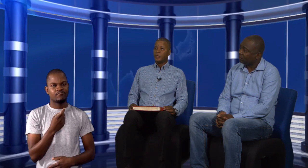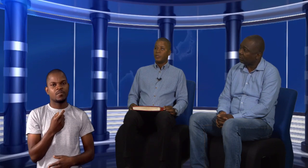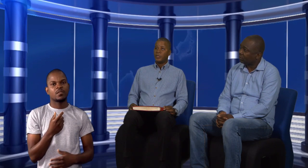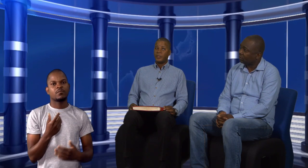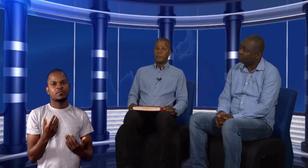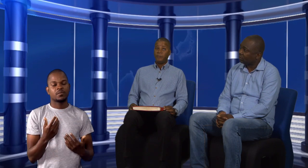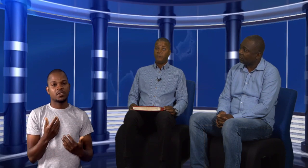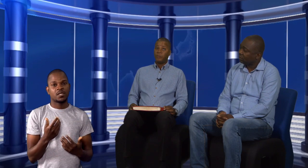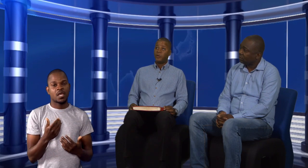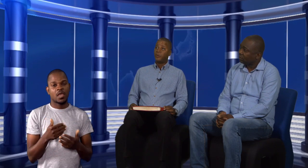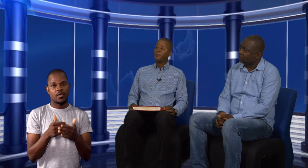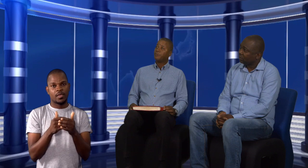Bom,